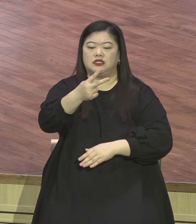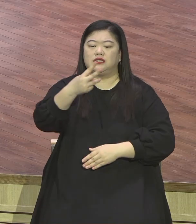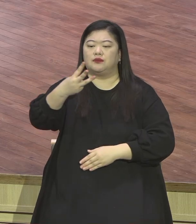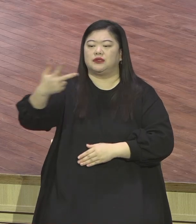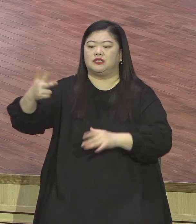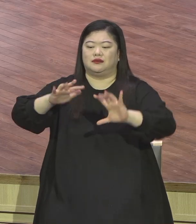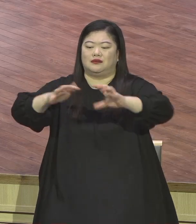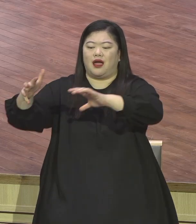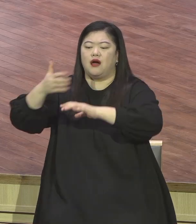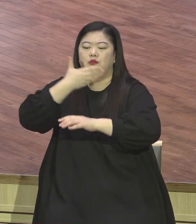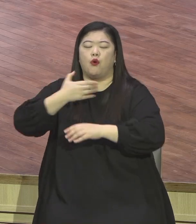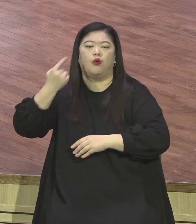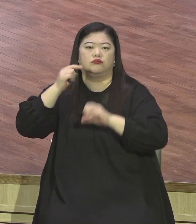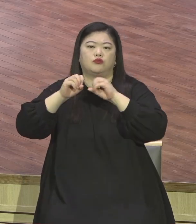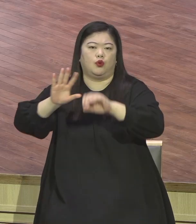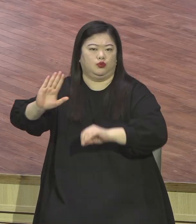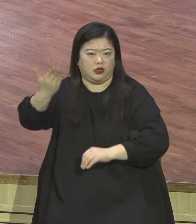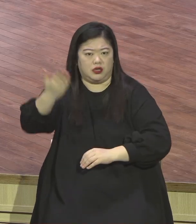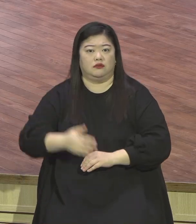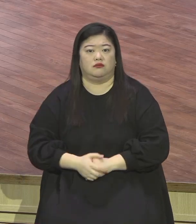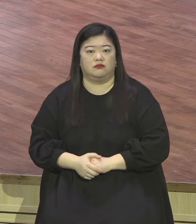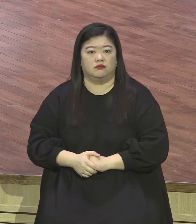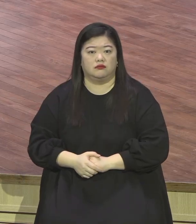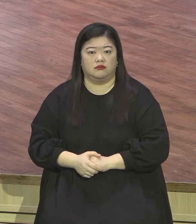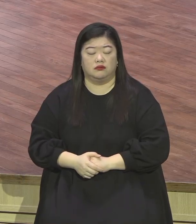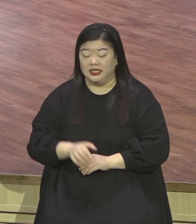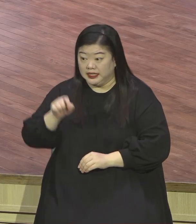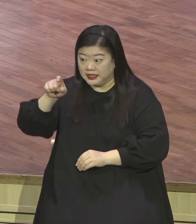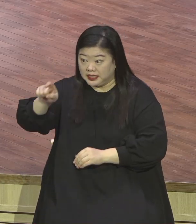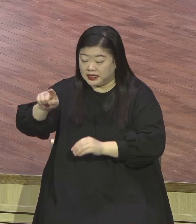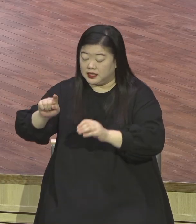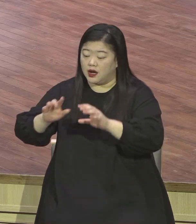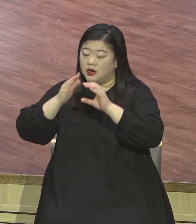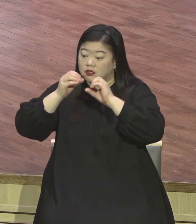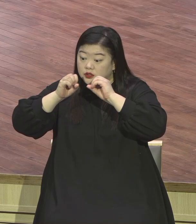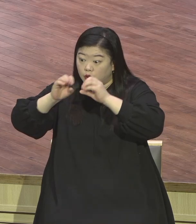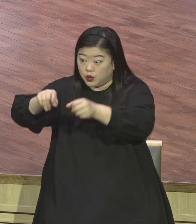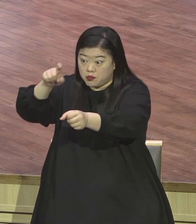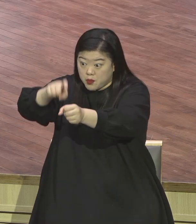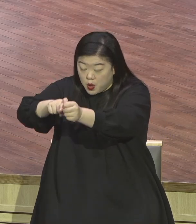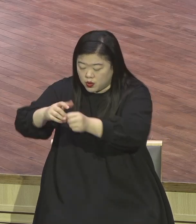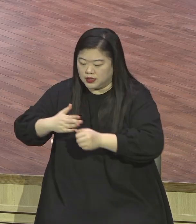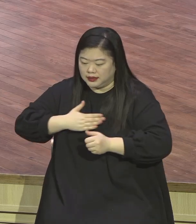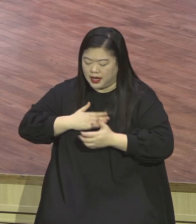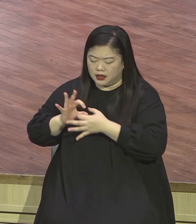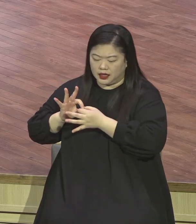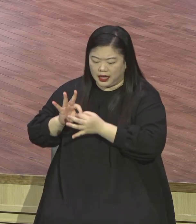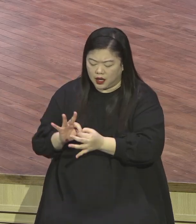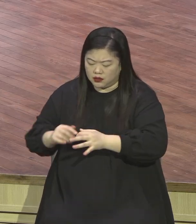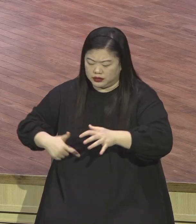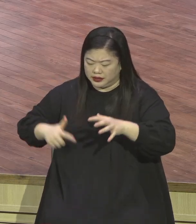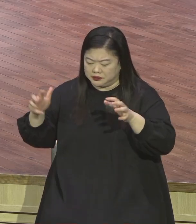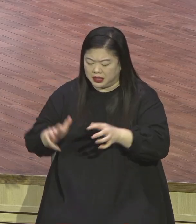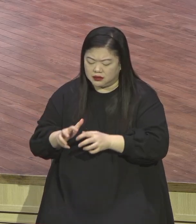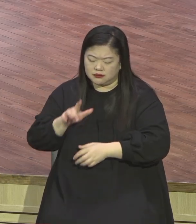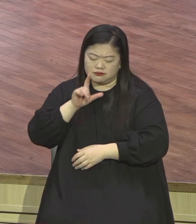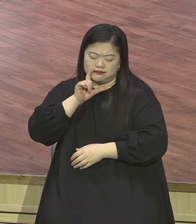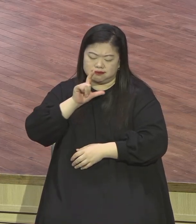일심전심 지속을 하고 있다 지금 여러분이 가는 은약의 여정은 반드시 여러분을 삼수미세